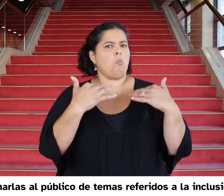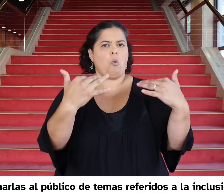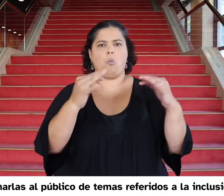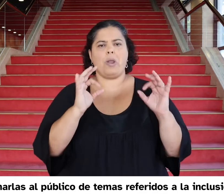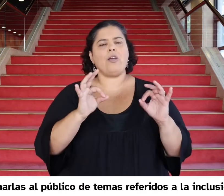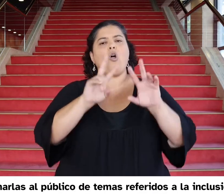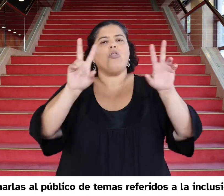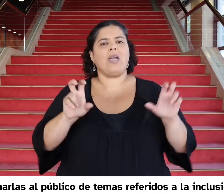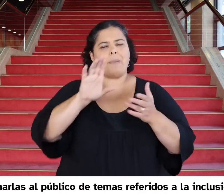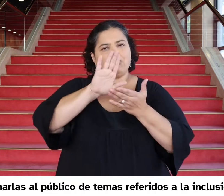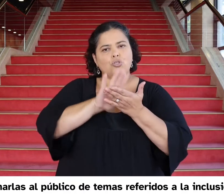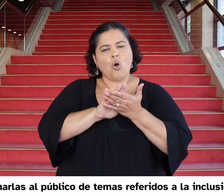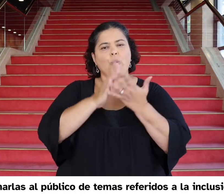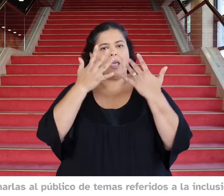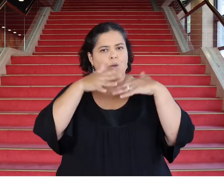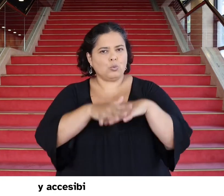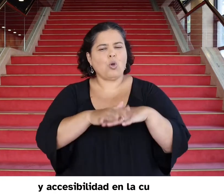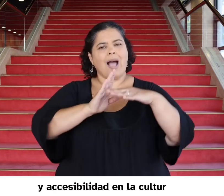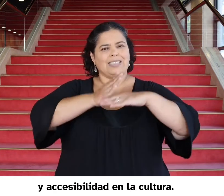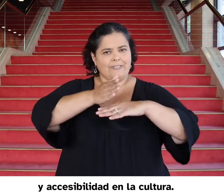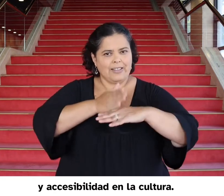a la inclusión y accesibilidad en la cultura.